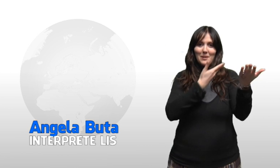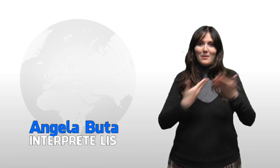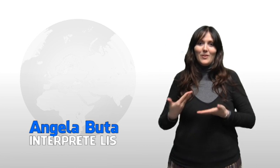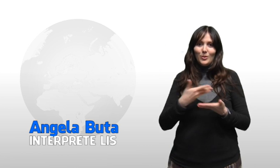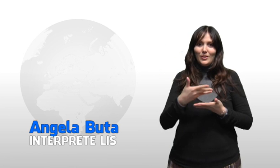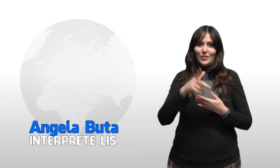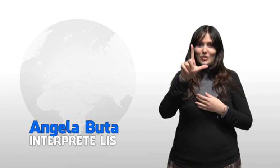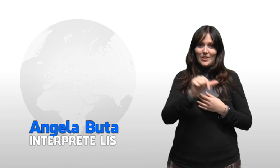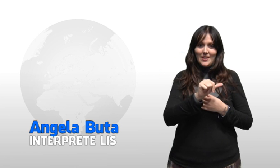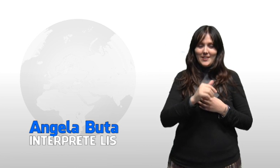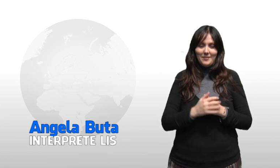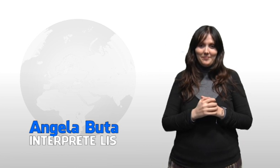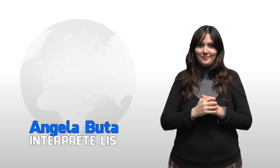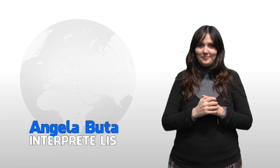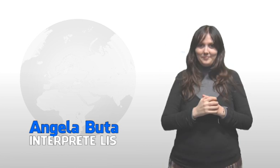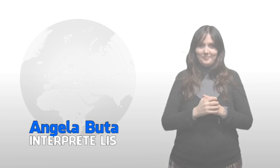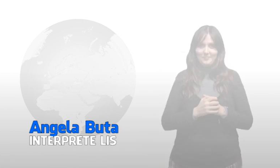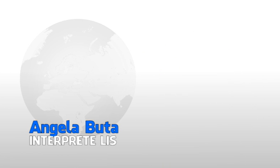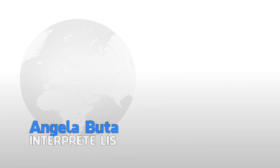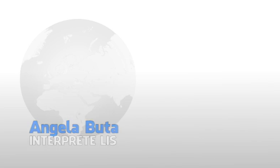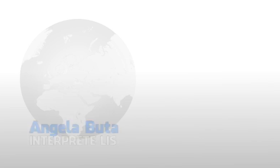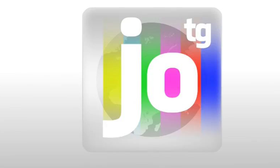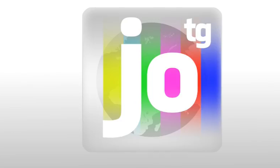Buonasera, benvenuti al TG LIS.